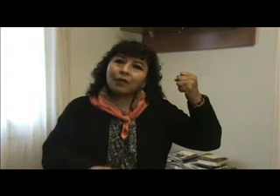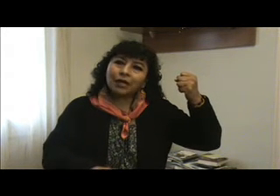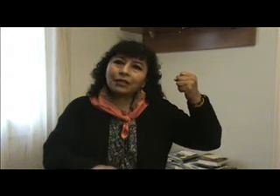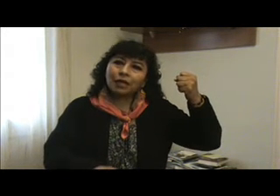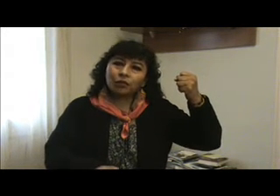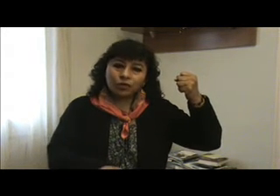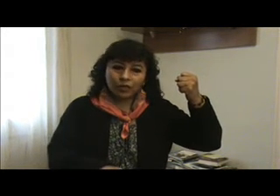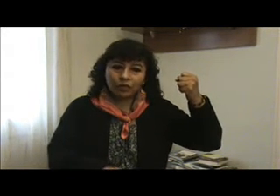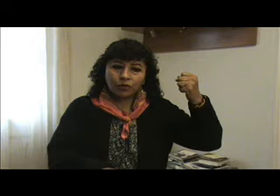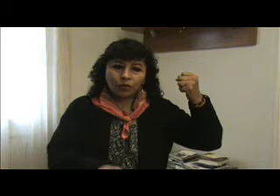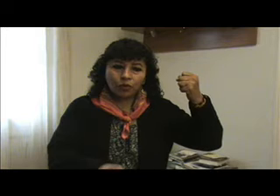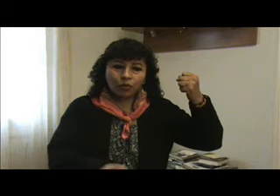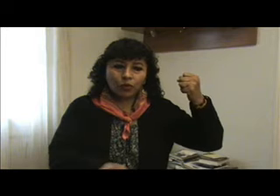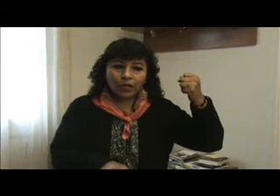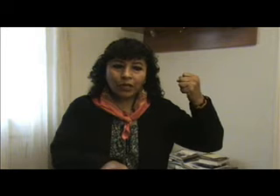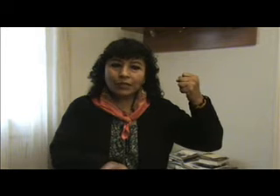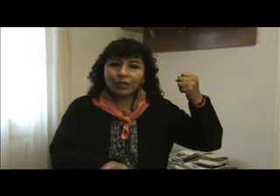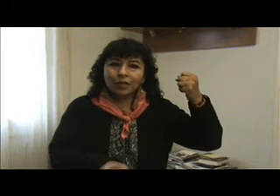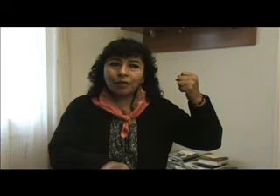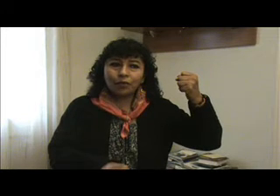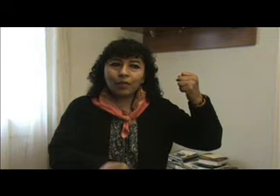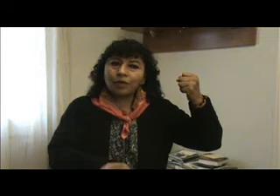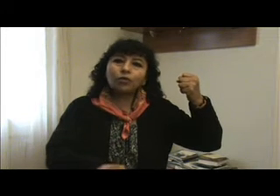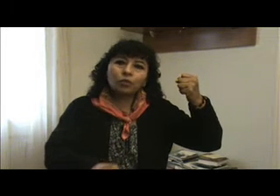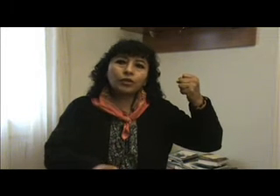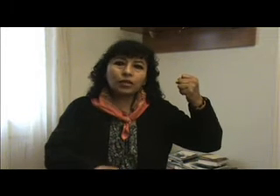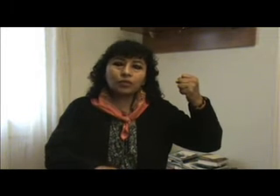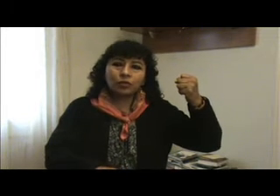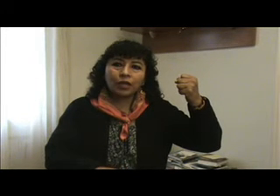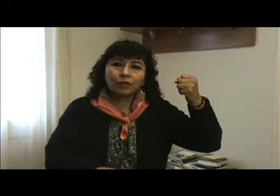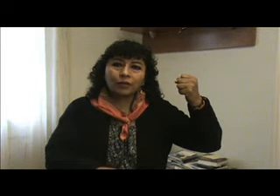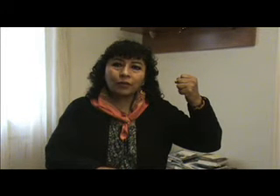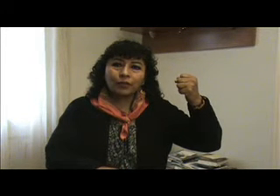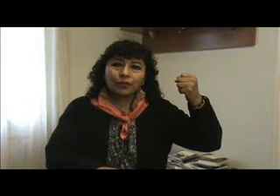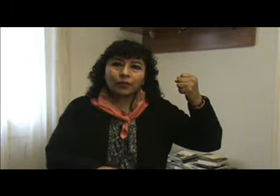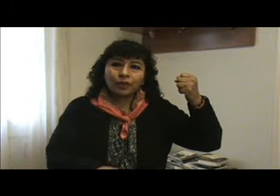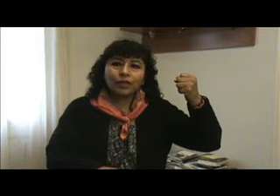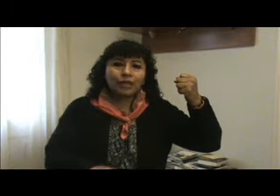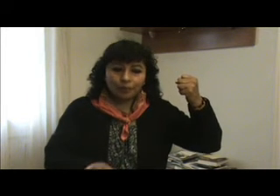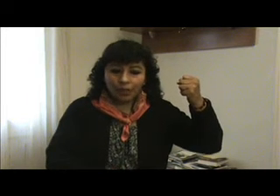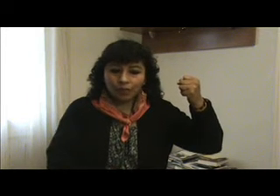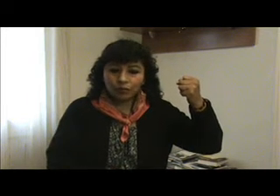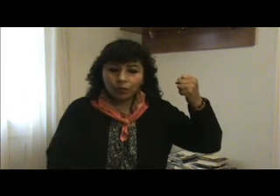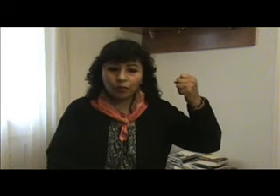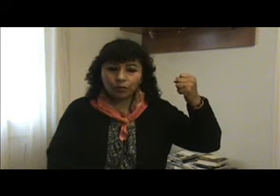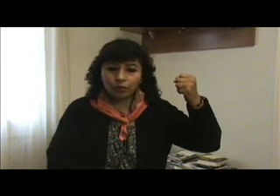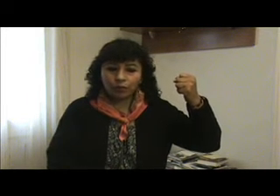perseverancia que hemos tenido como mujeres, pues también tuvo este resultado. Y también es un paso muy